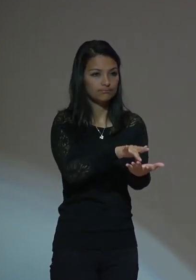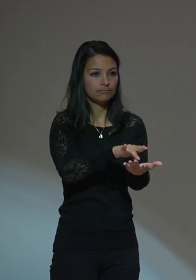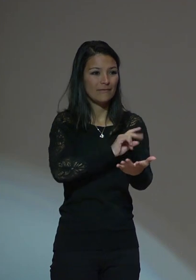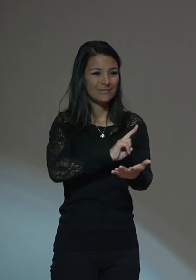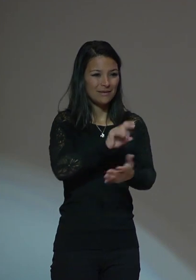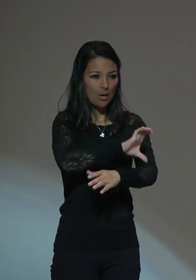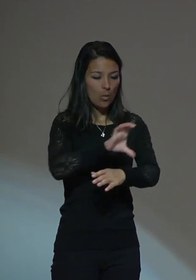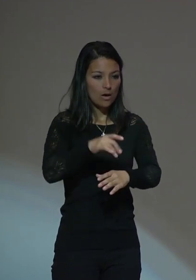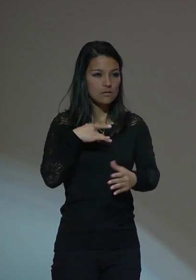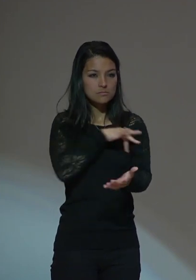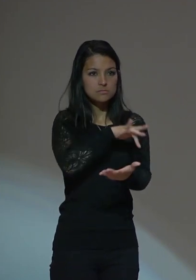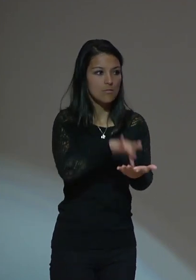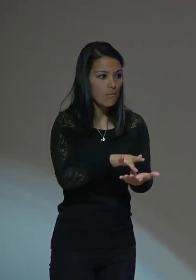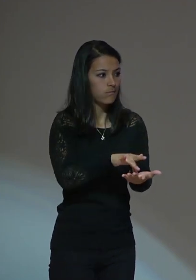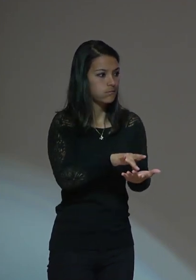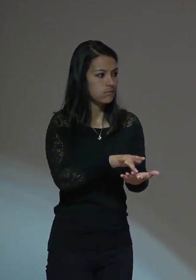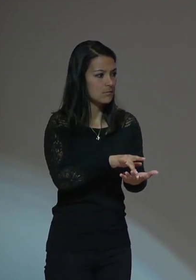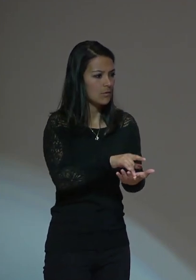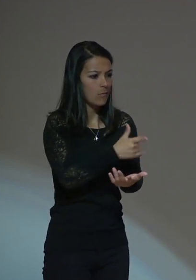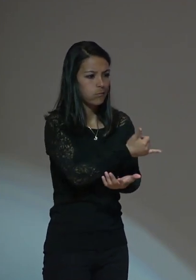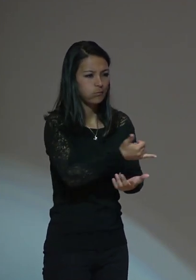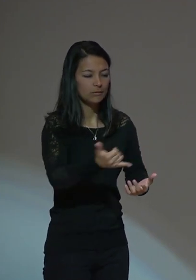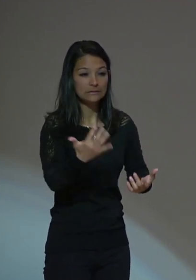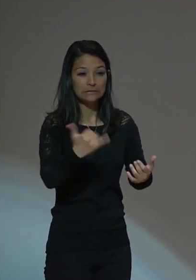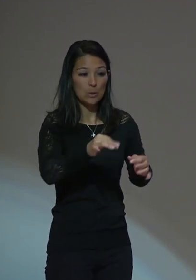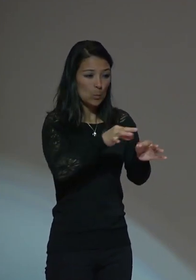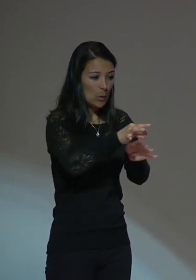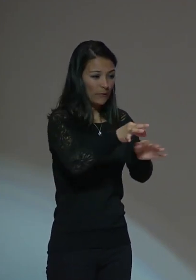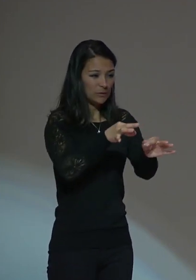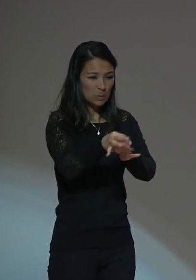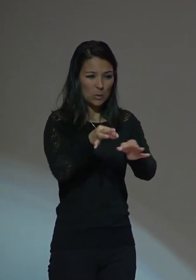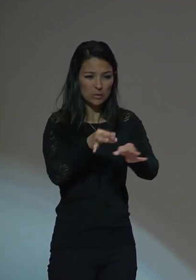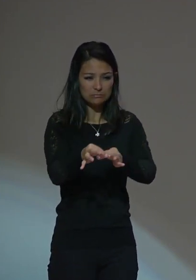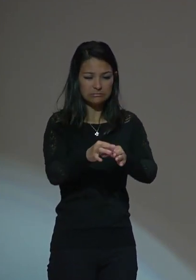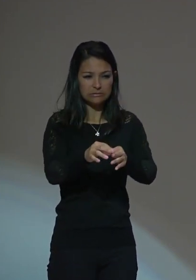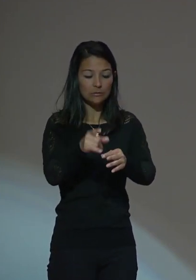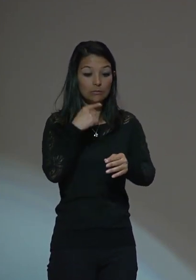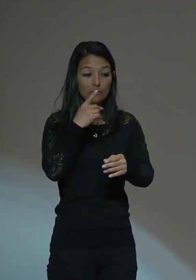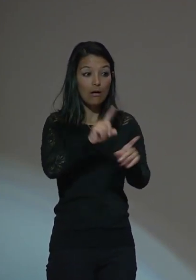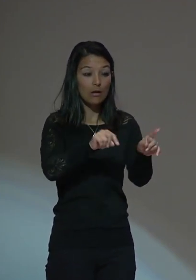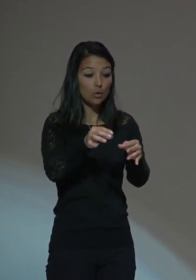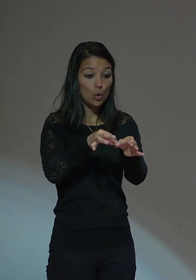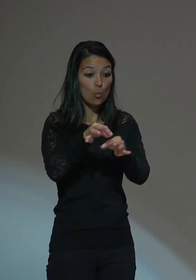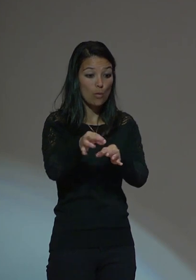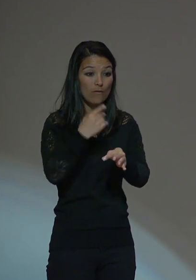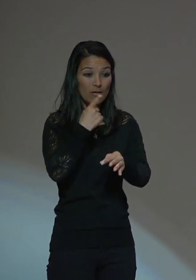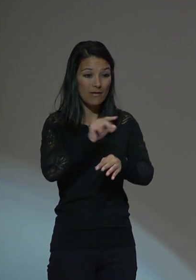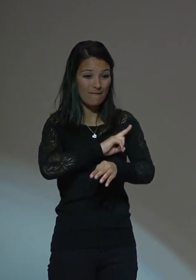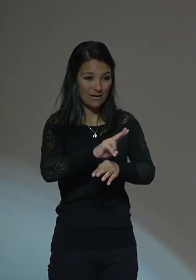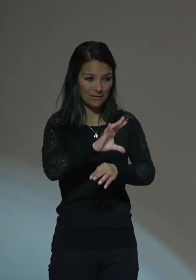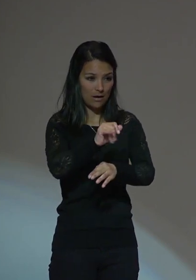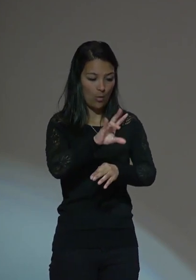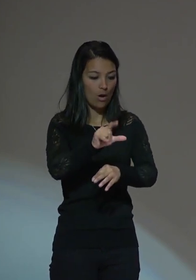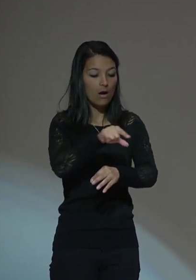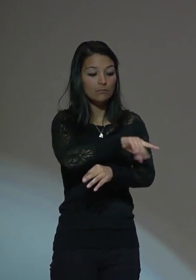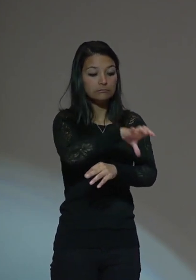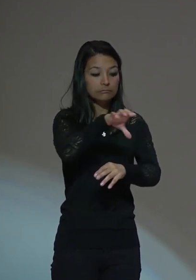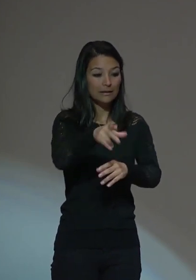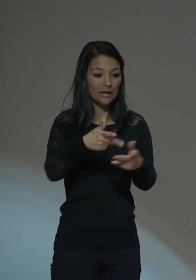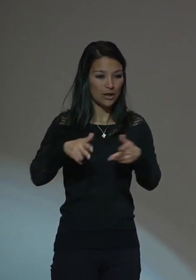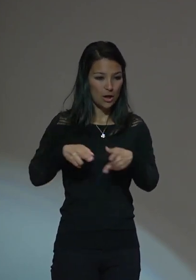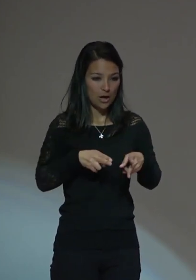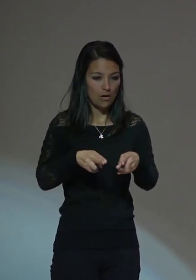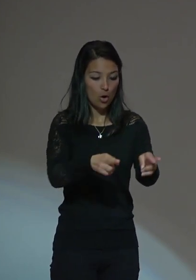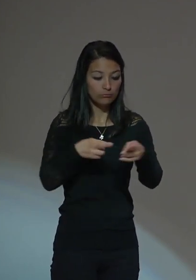momento estaban arrasando los pueblos en un lado del Valle del Cauca, del río